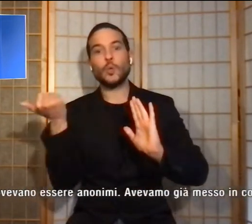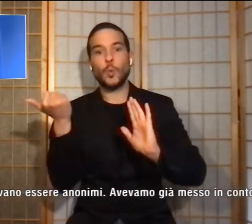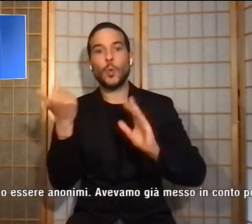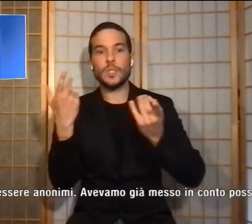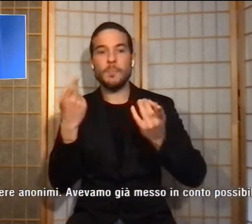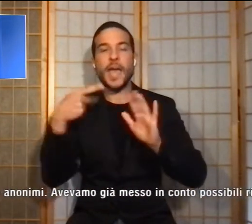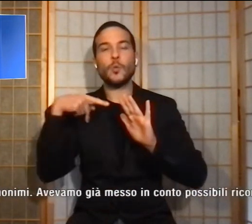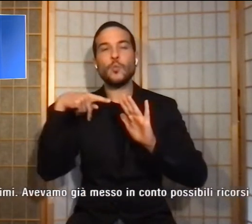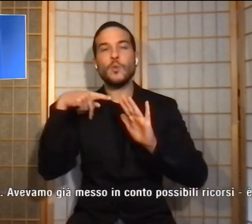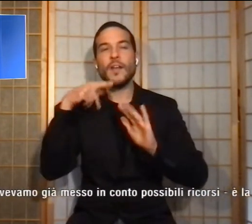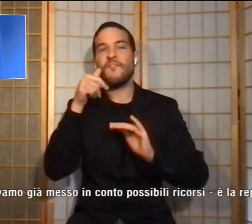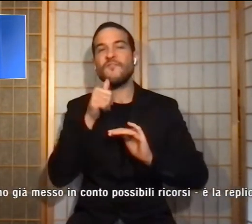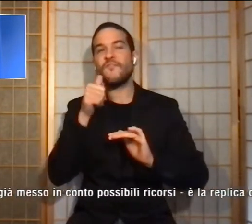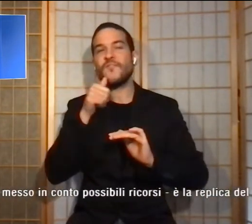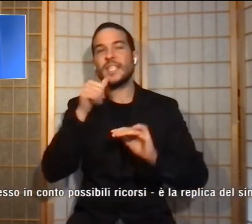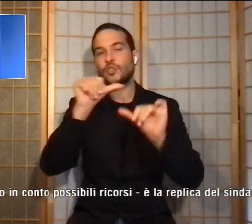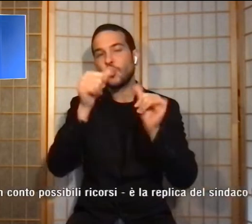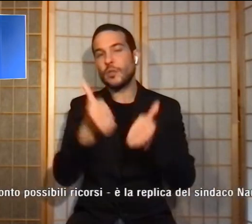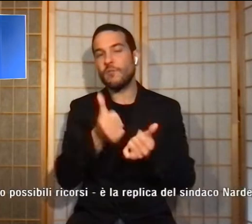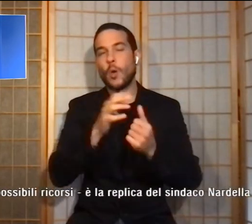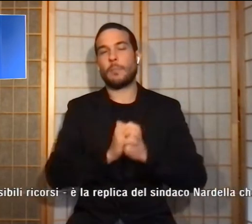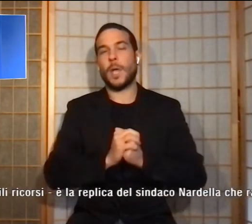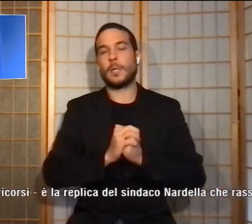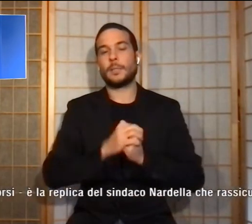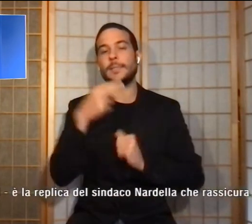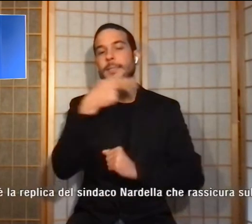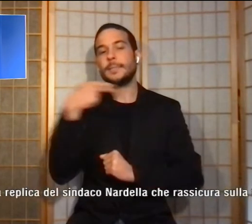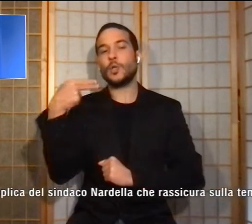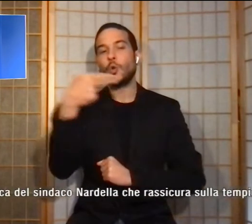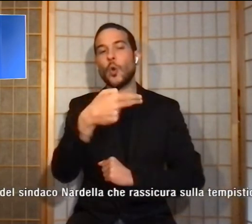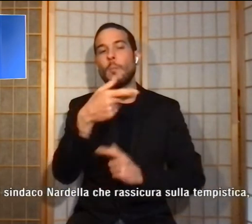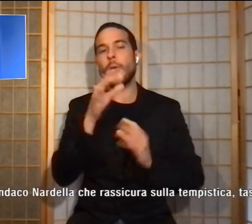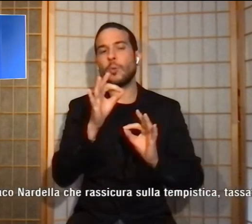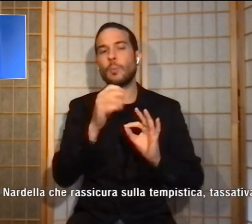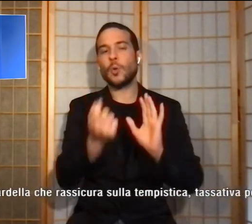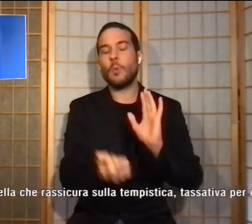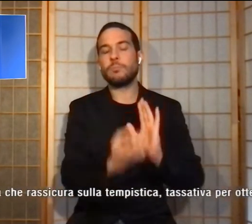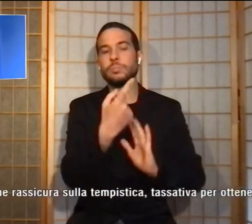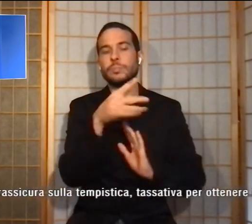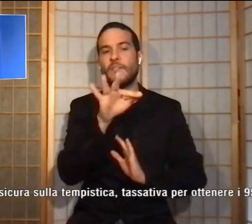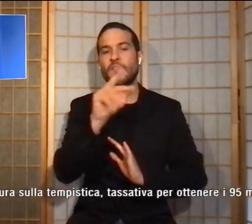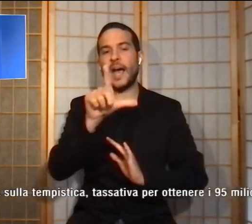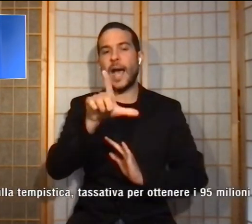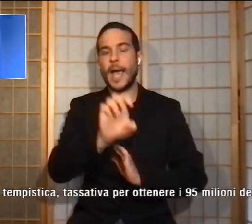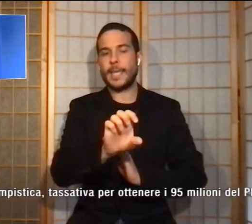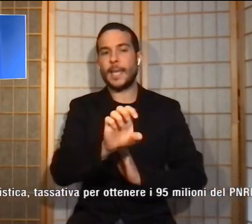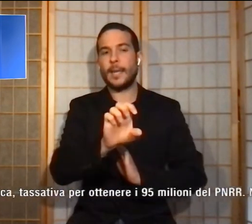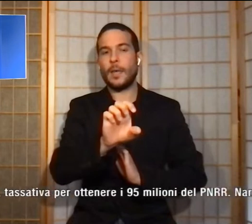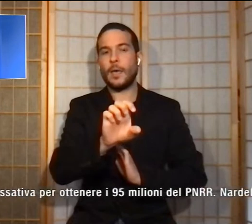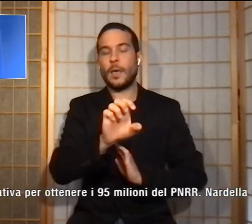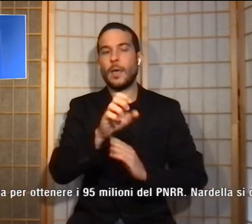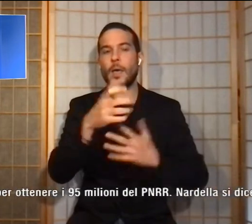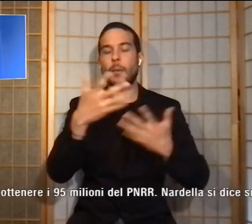loro nome sarebbe saltato fuori in un file, mentre i progetti dovevano restare